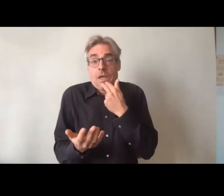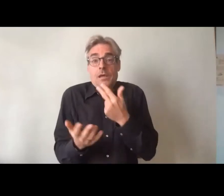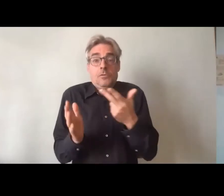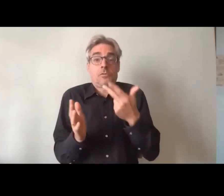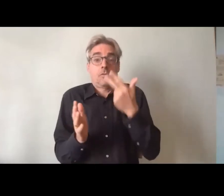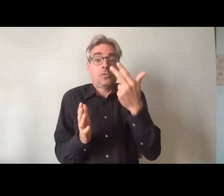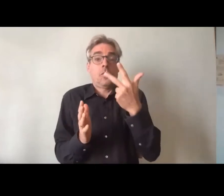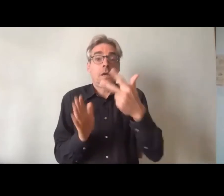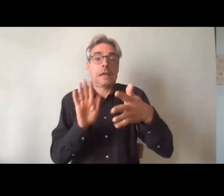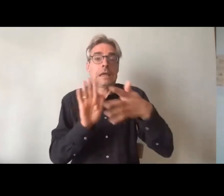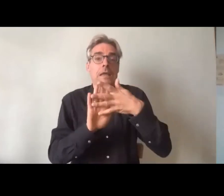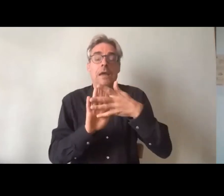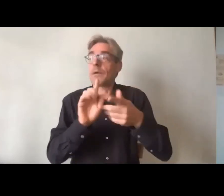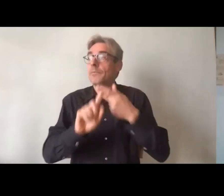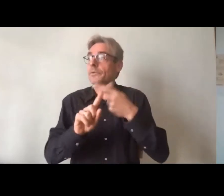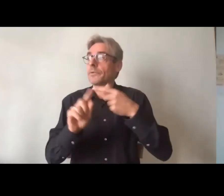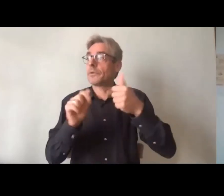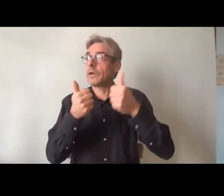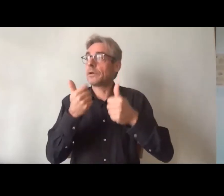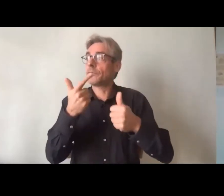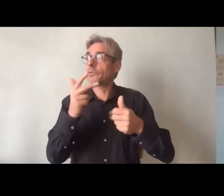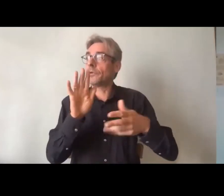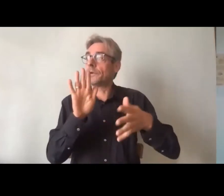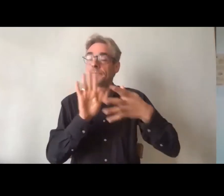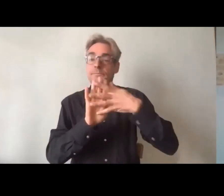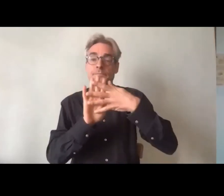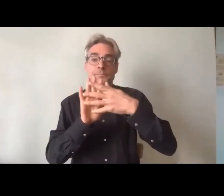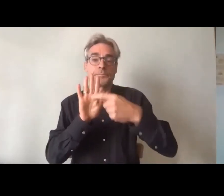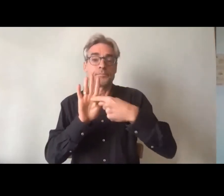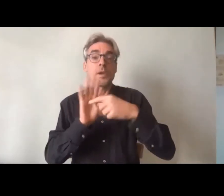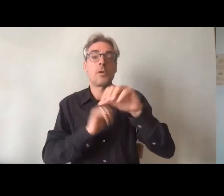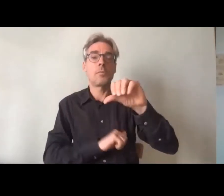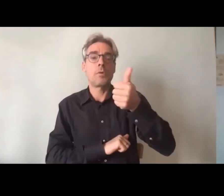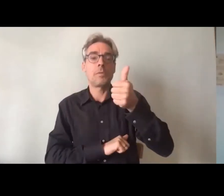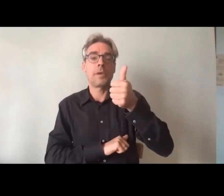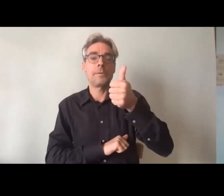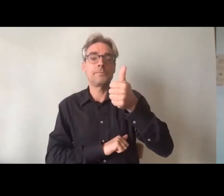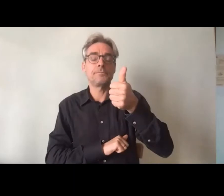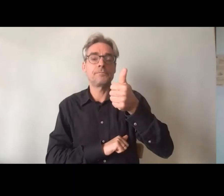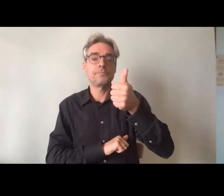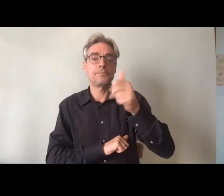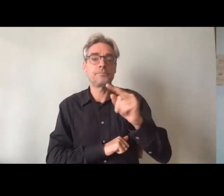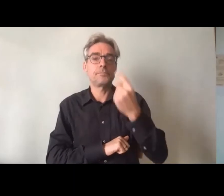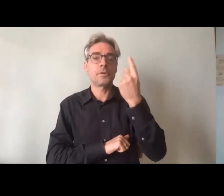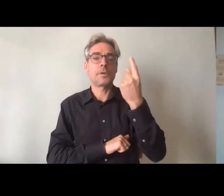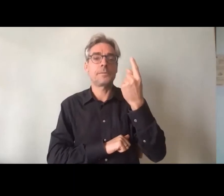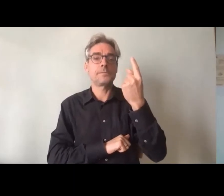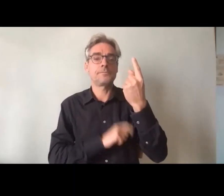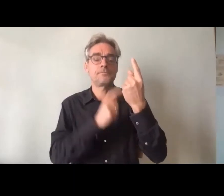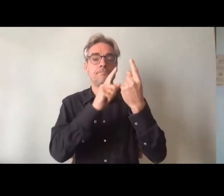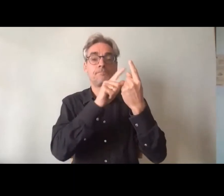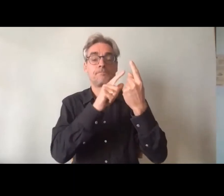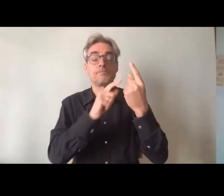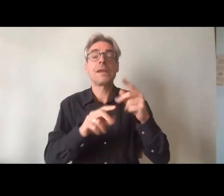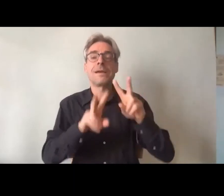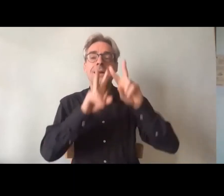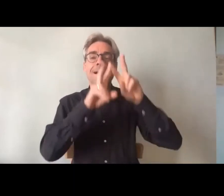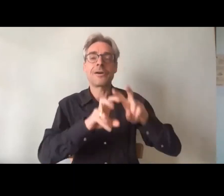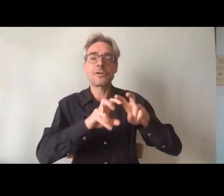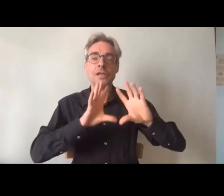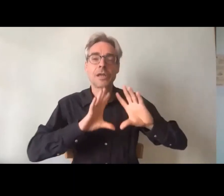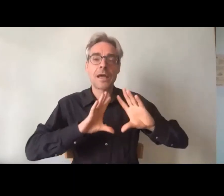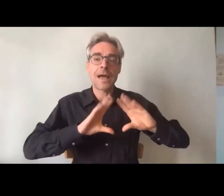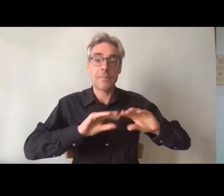critères. Donc, le premier, c'est que d'abord la recherche appliquée,